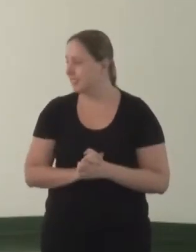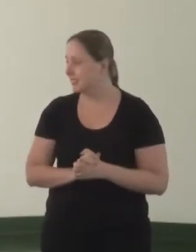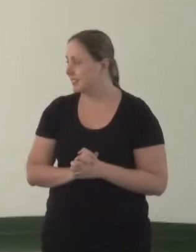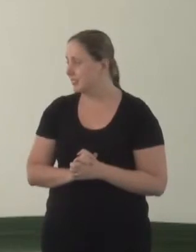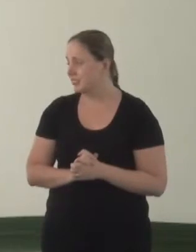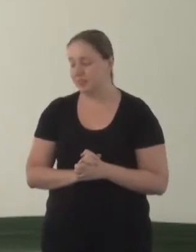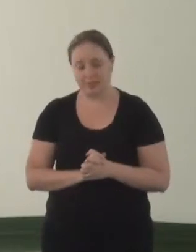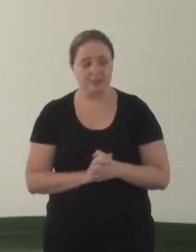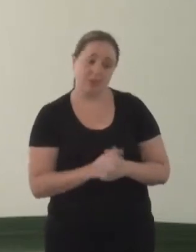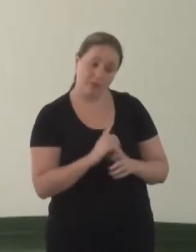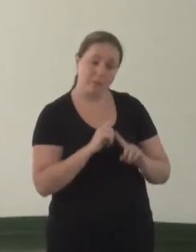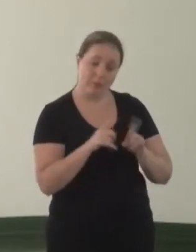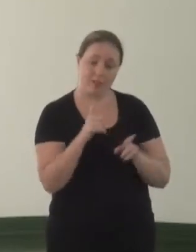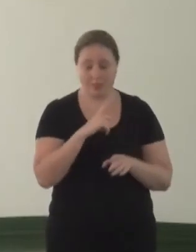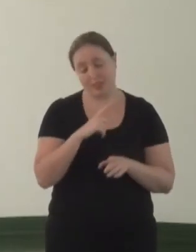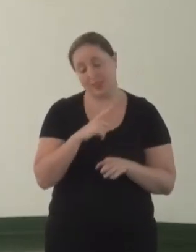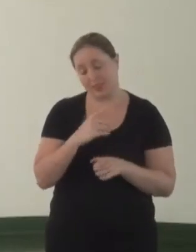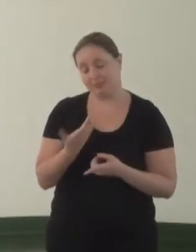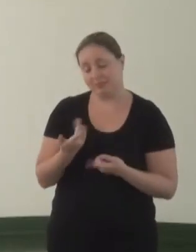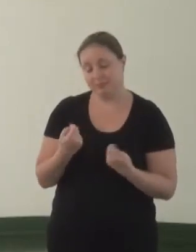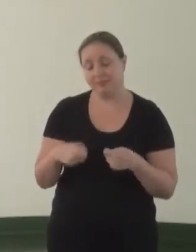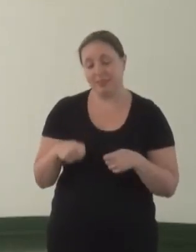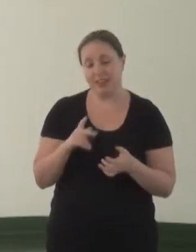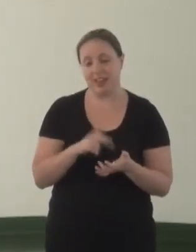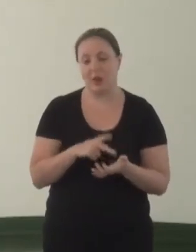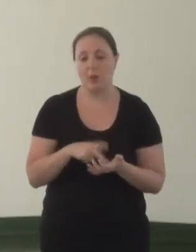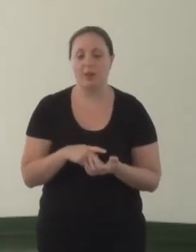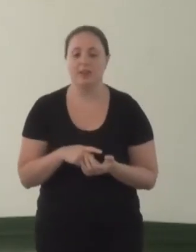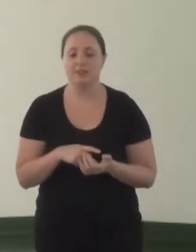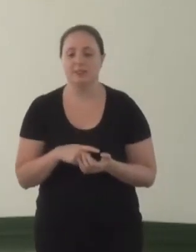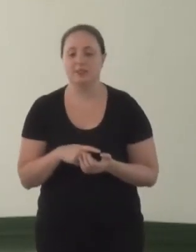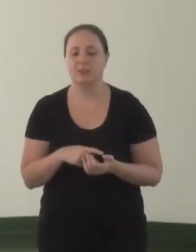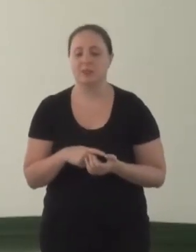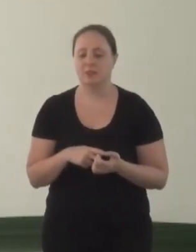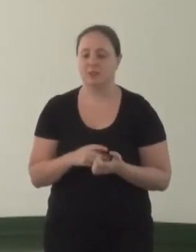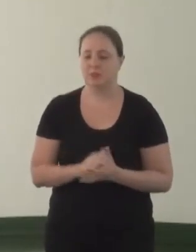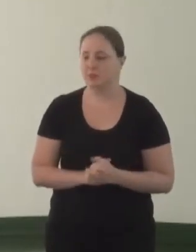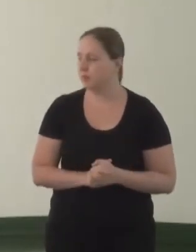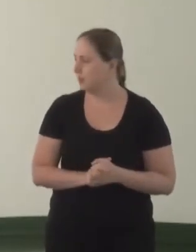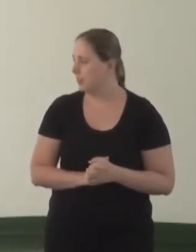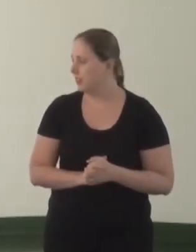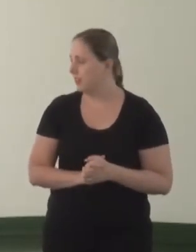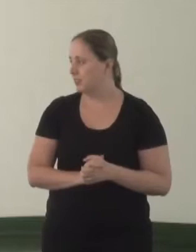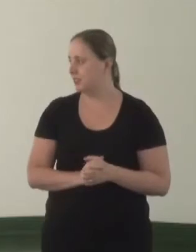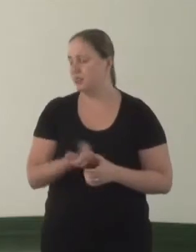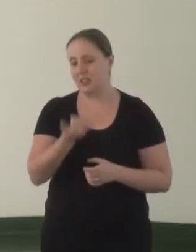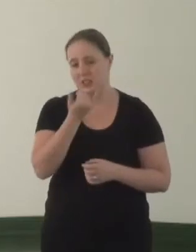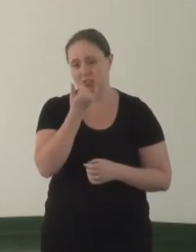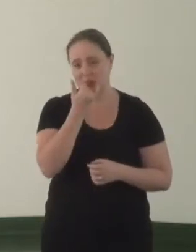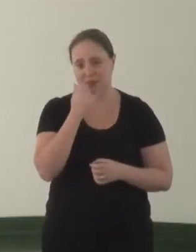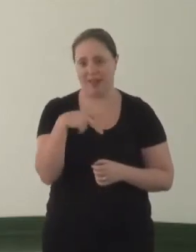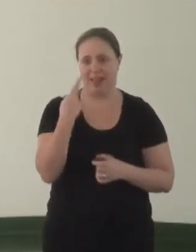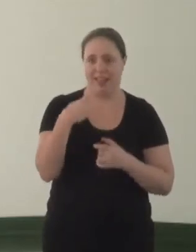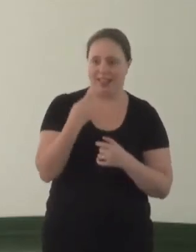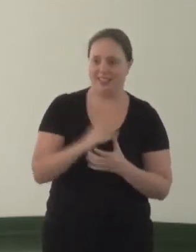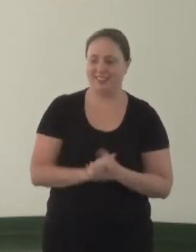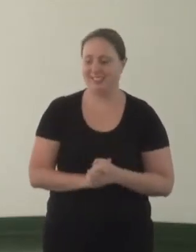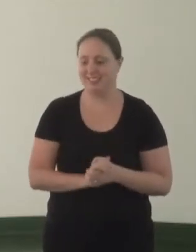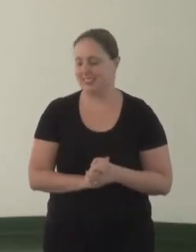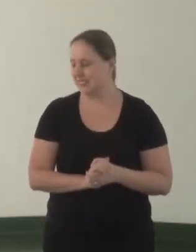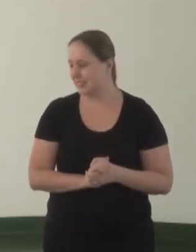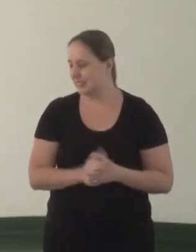Então, é por aí, né? A gente tem que realmente colocar essa questão. Desculpa aí que a gente se empolga que está nessa área.